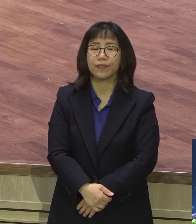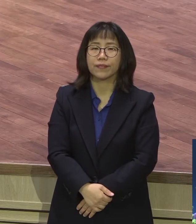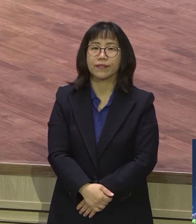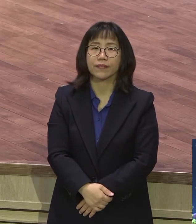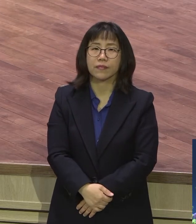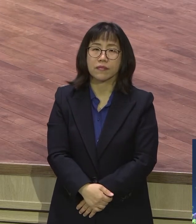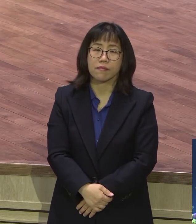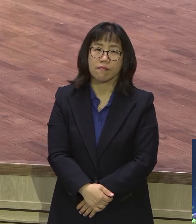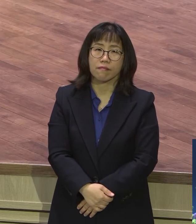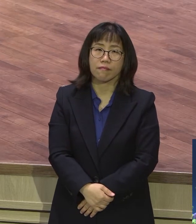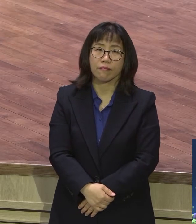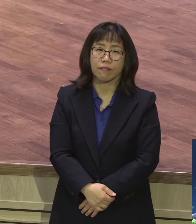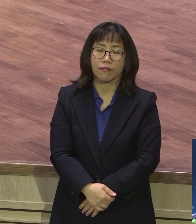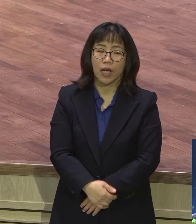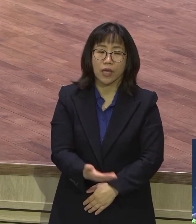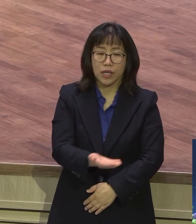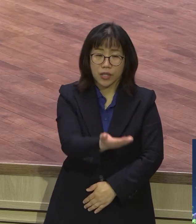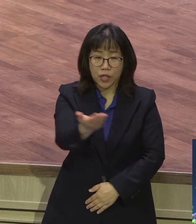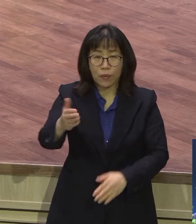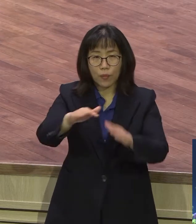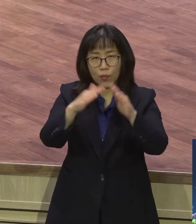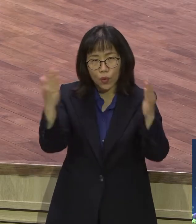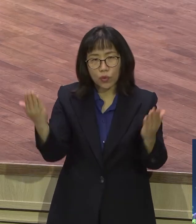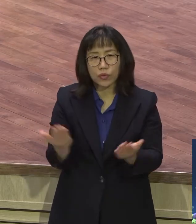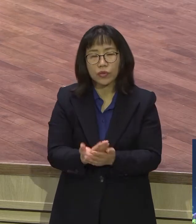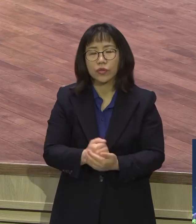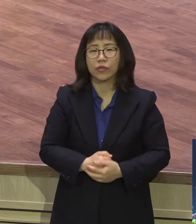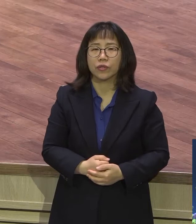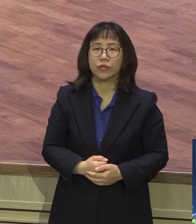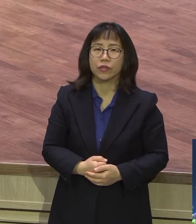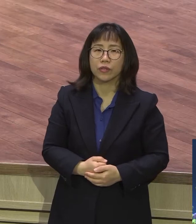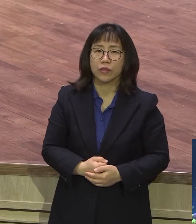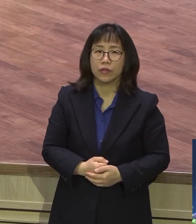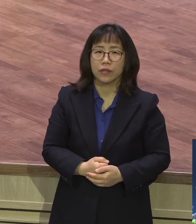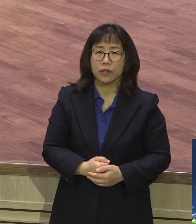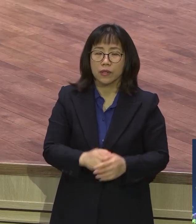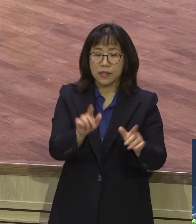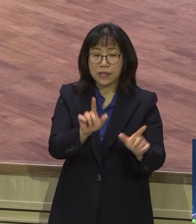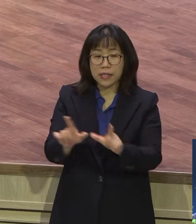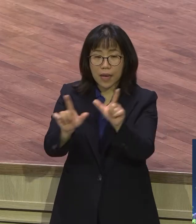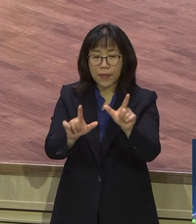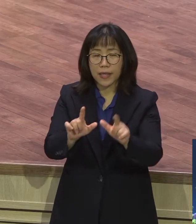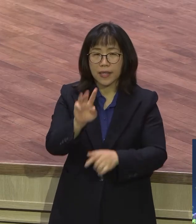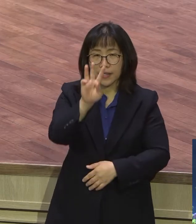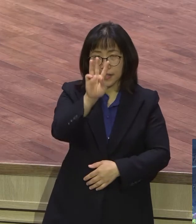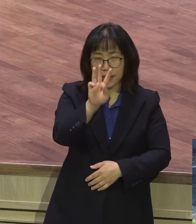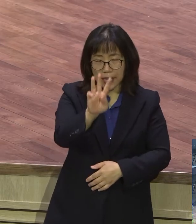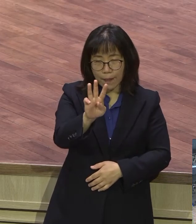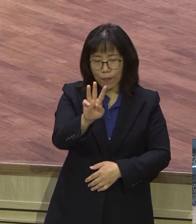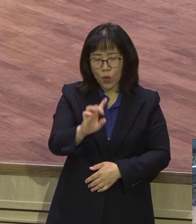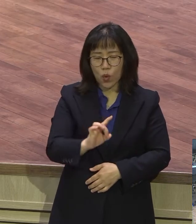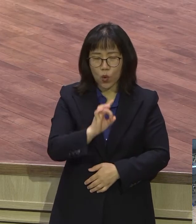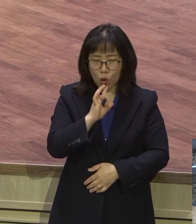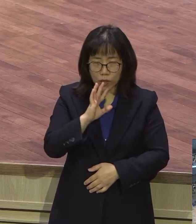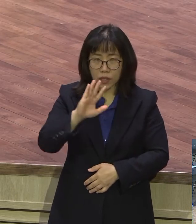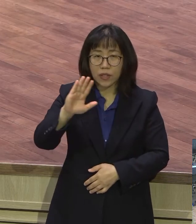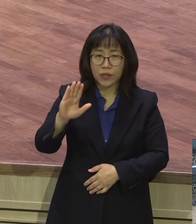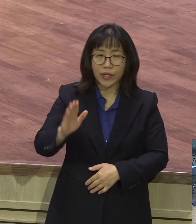우리 영계 모든 성도들 여러분의 삶이 삼오직의 삶이 되기 바랍니다 모든 게 다 여기 대비식